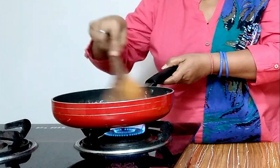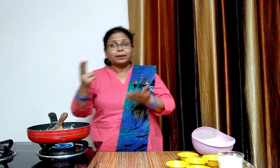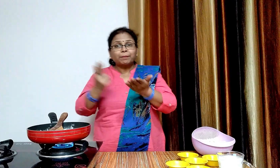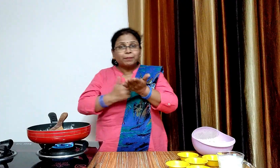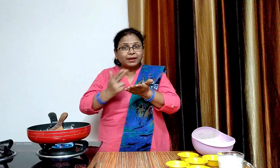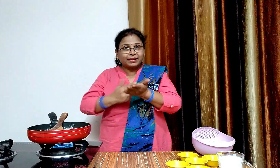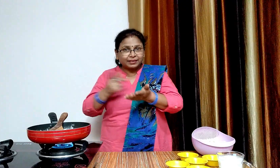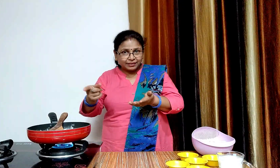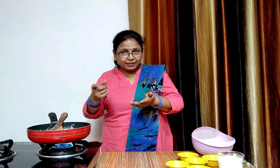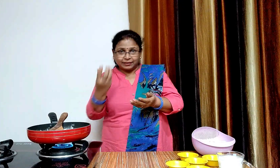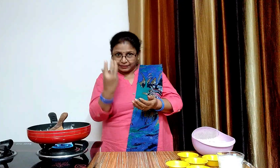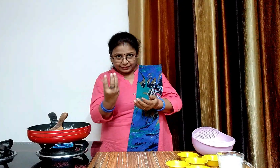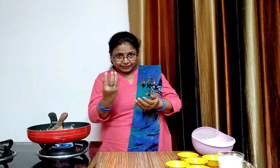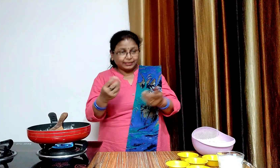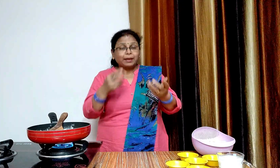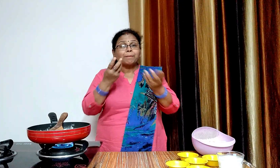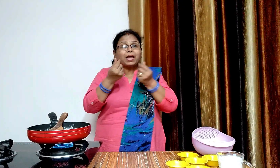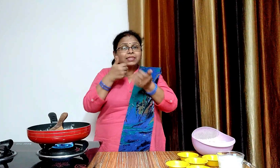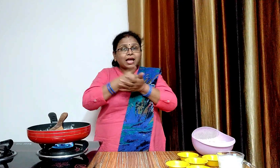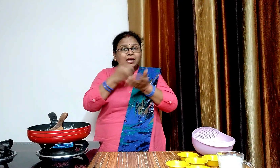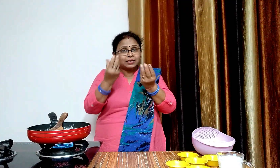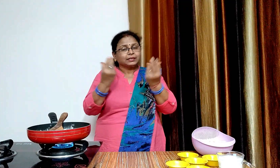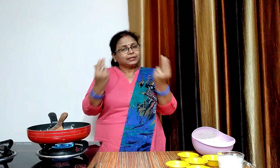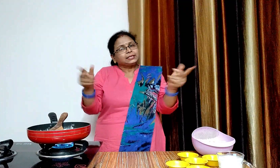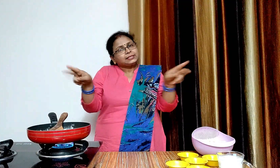ध्यान रहे मैदे और मक्खन की क्वेंडिटी सेम होनी चाहिए